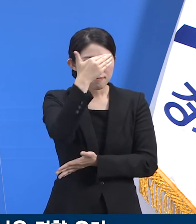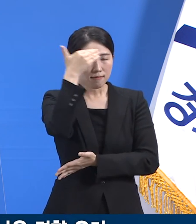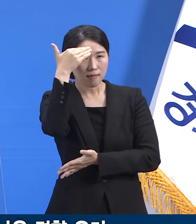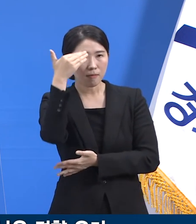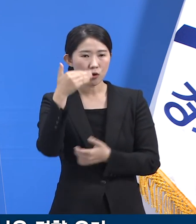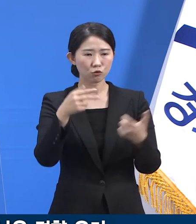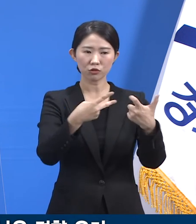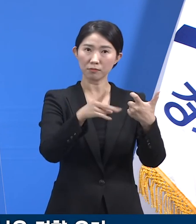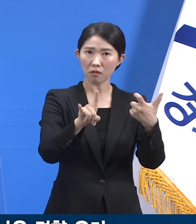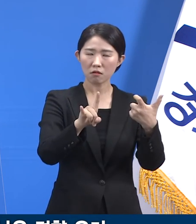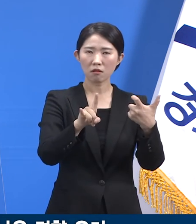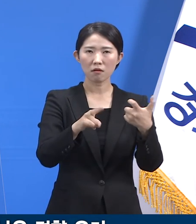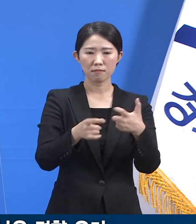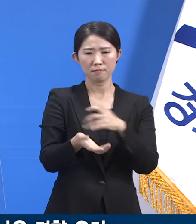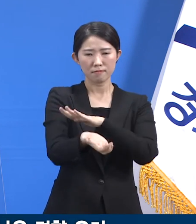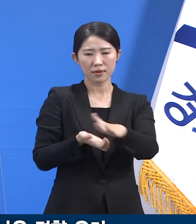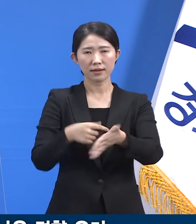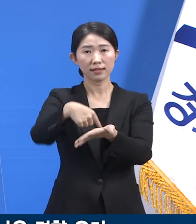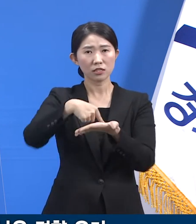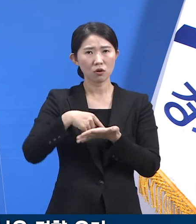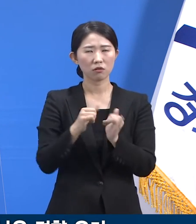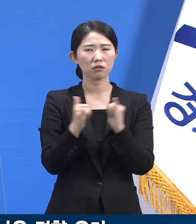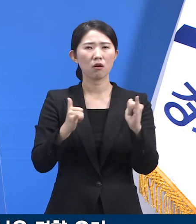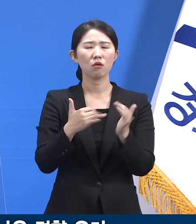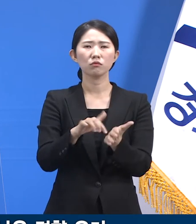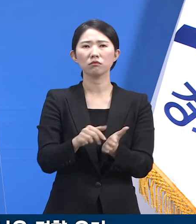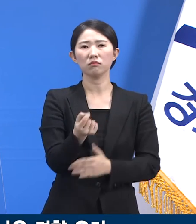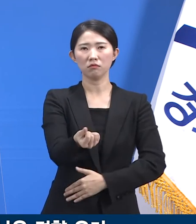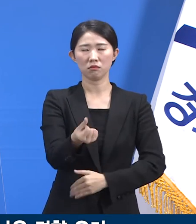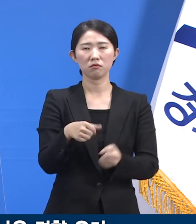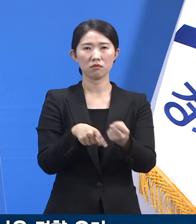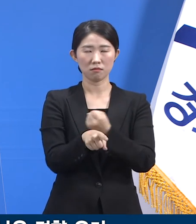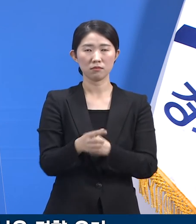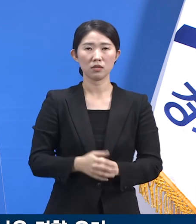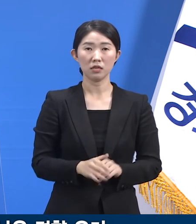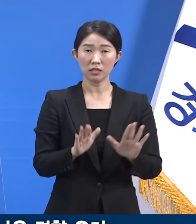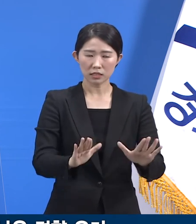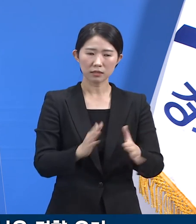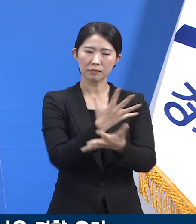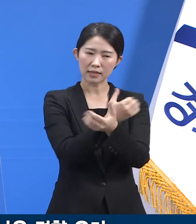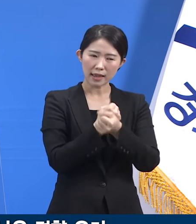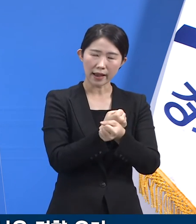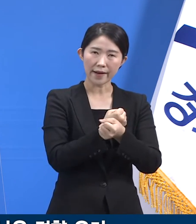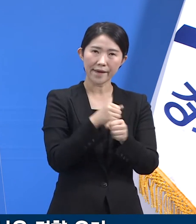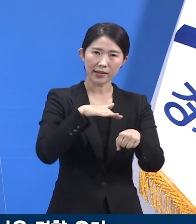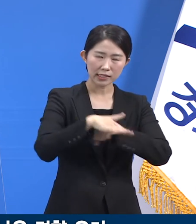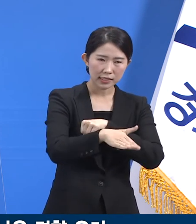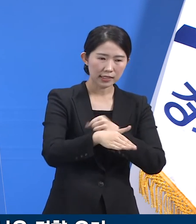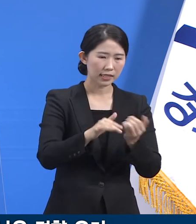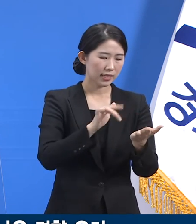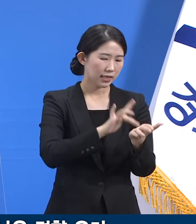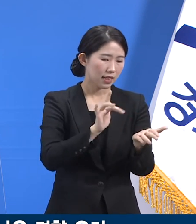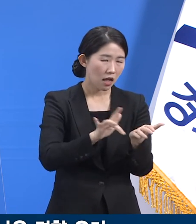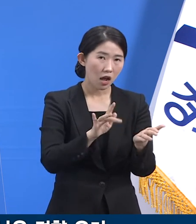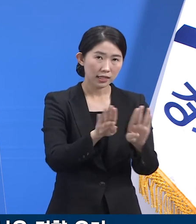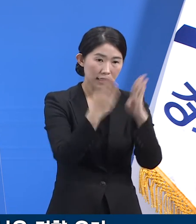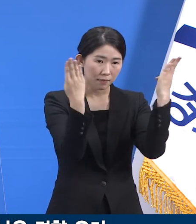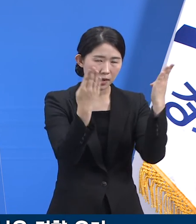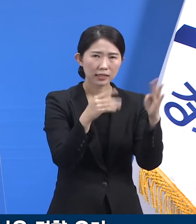사전예약률도 낮습니다. 예약 시스템을 개방한 시기가 서로 달랐던 영향도 있지만